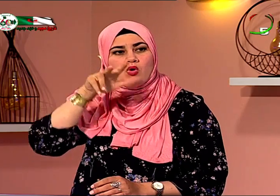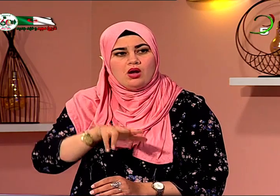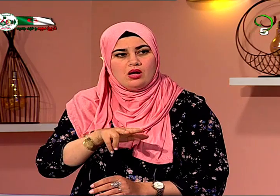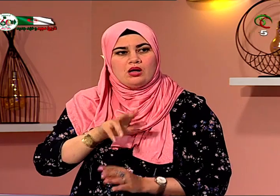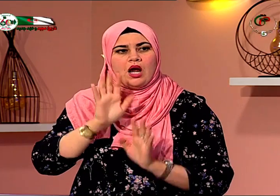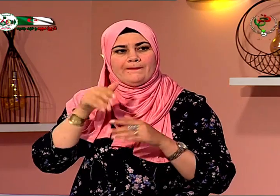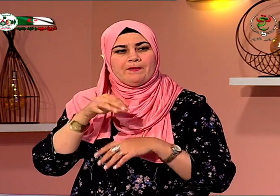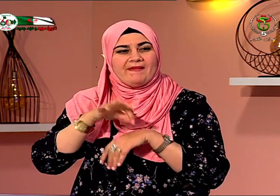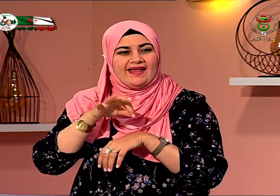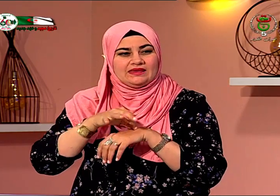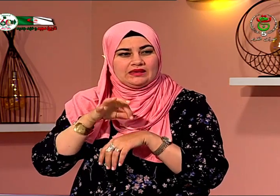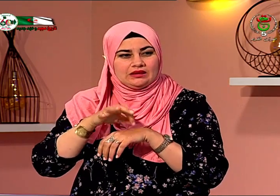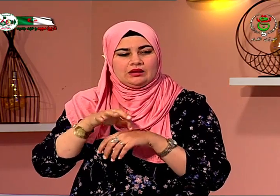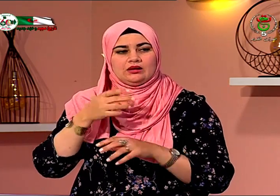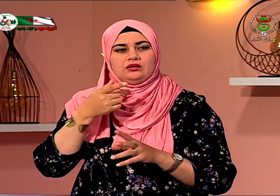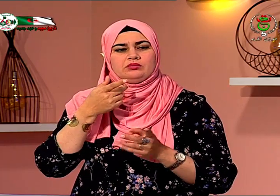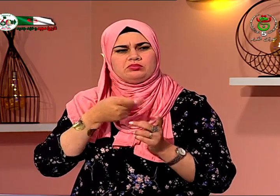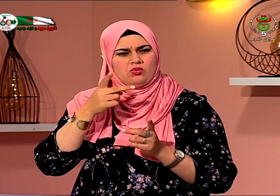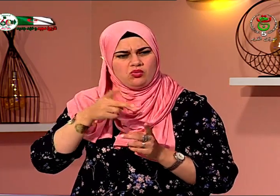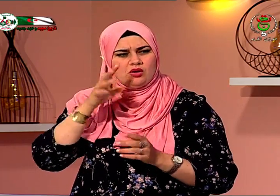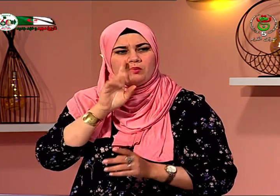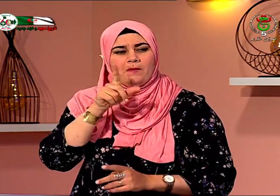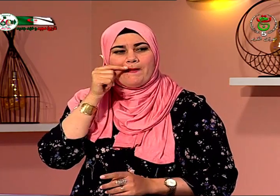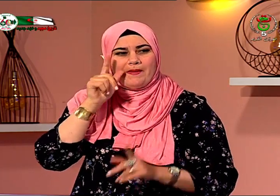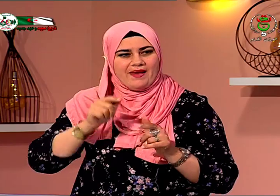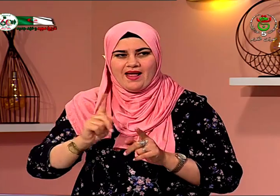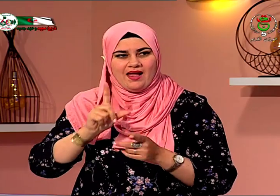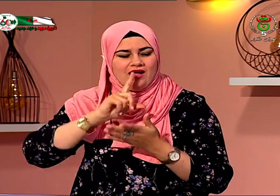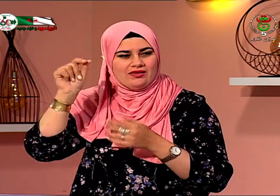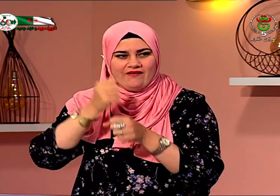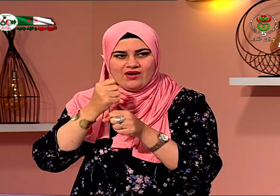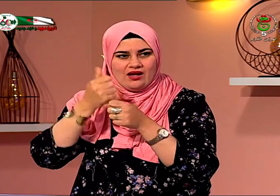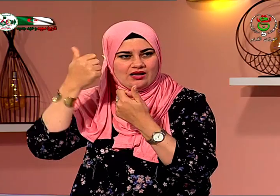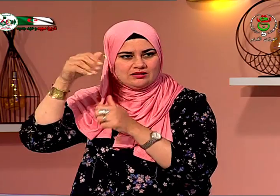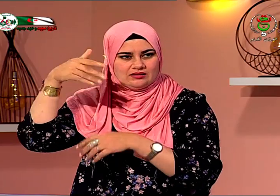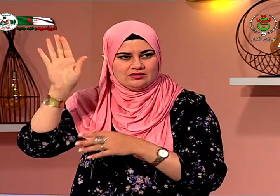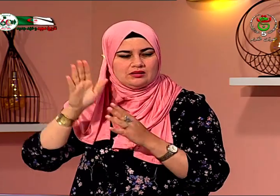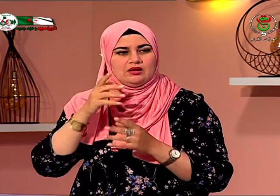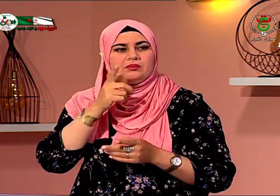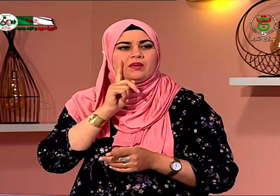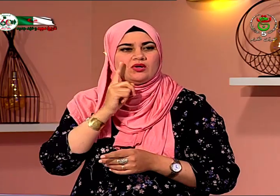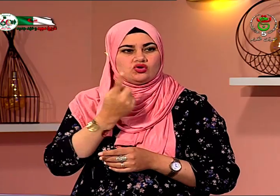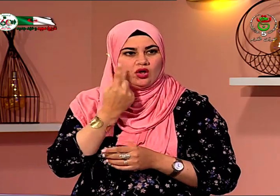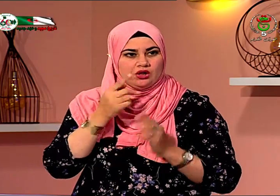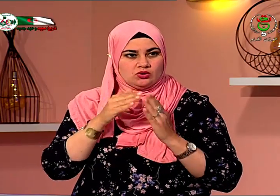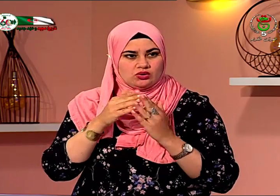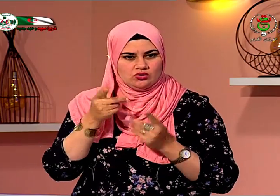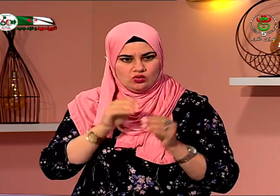لدي مشكلة لكن بعد مرور ثلاث شهور أصبح مردت بمرض التهاب السحاية والدي لم يكن في المنزل كانت